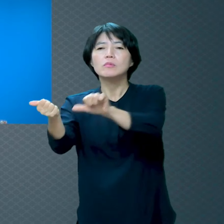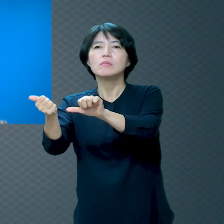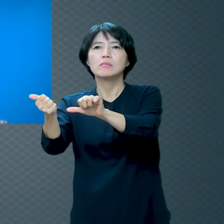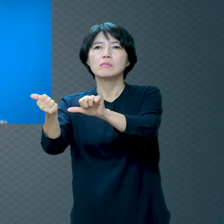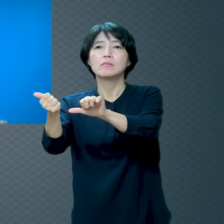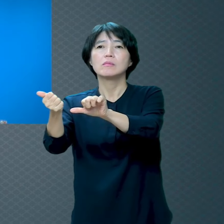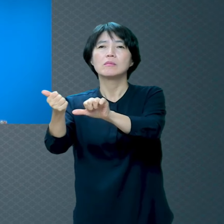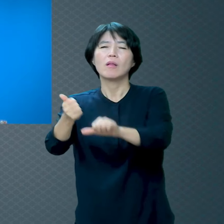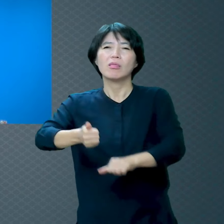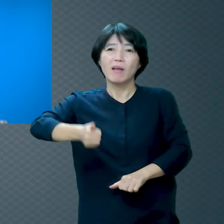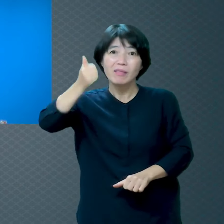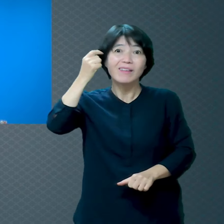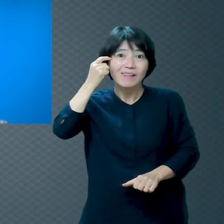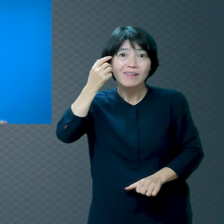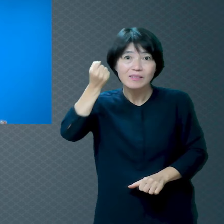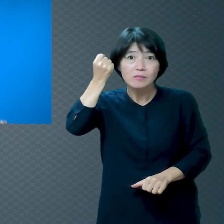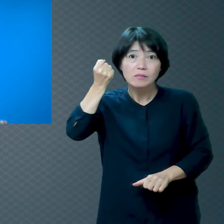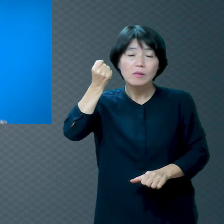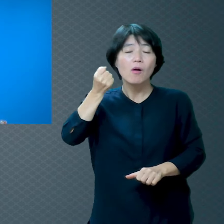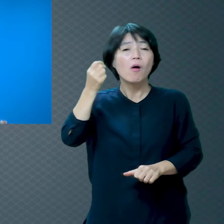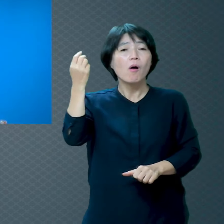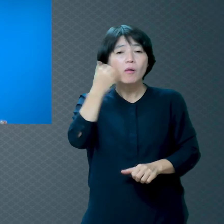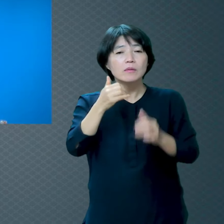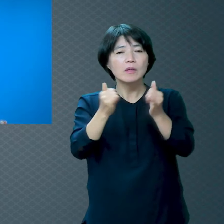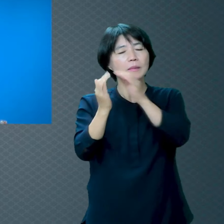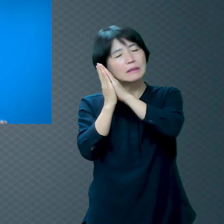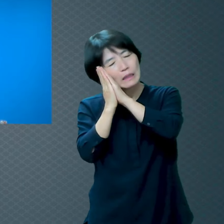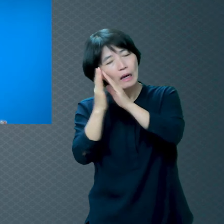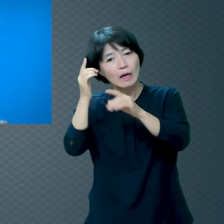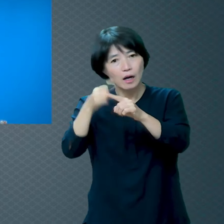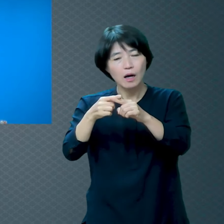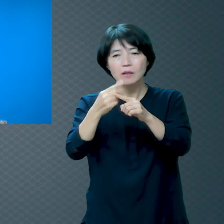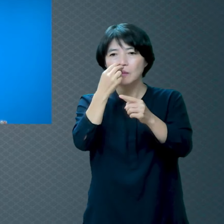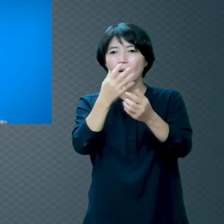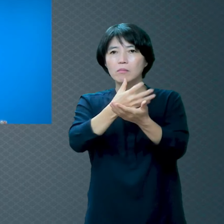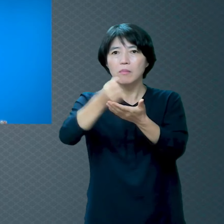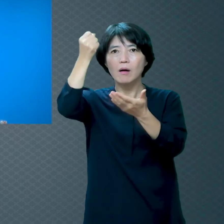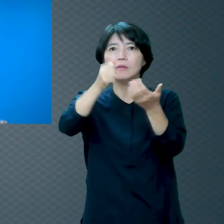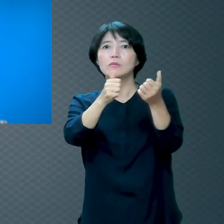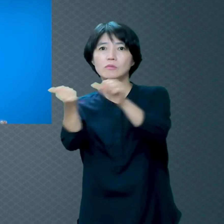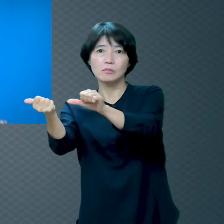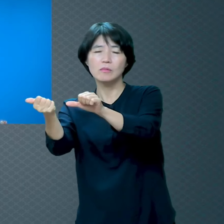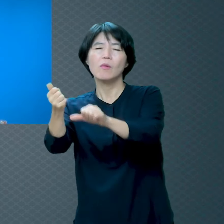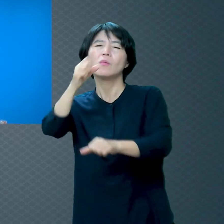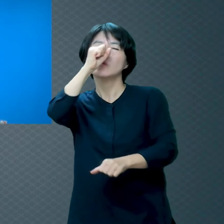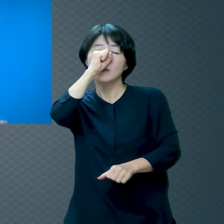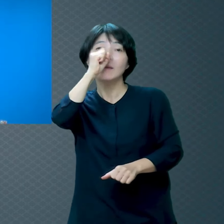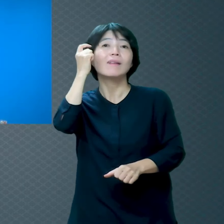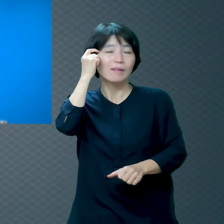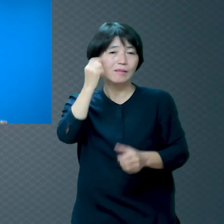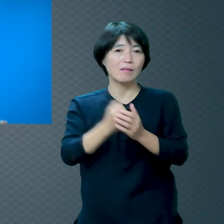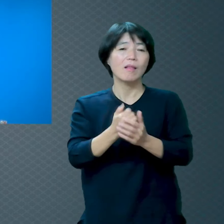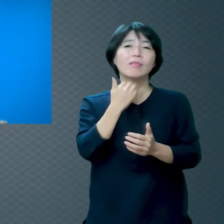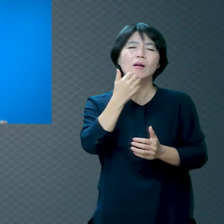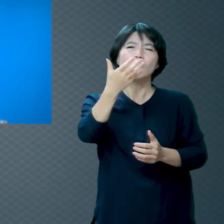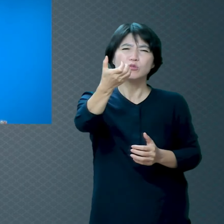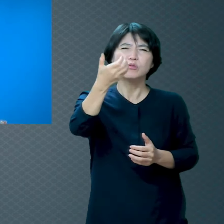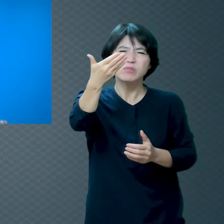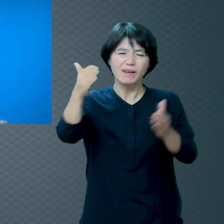그래서 어떤 분들은 99세까지 살다가 99세까지